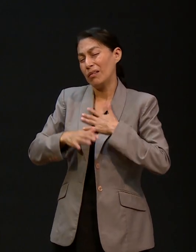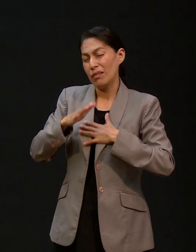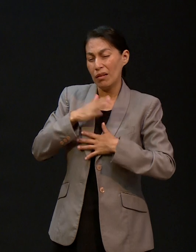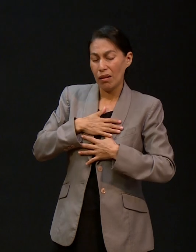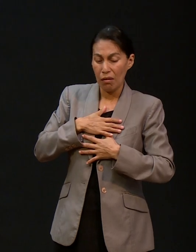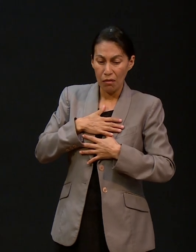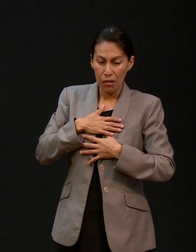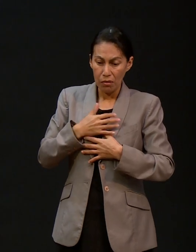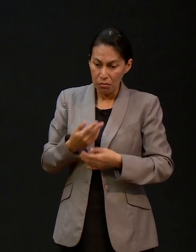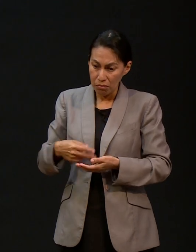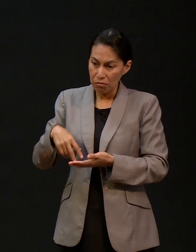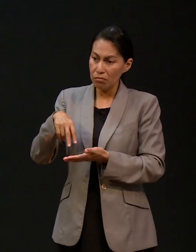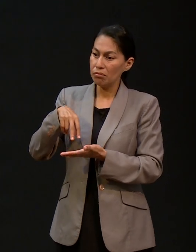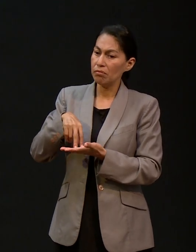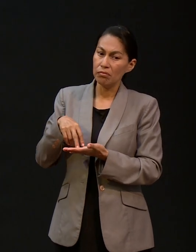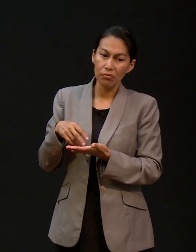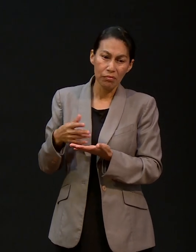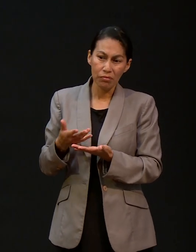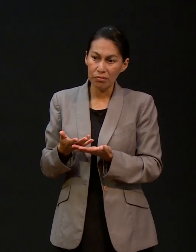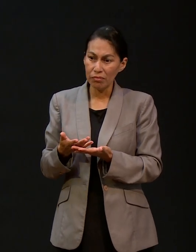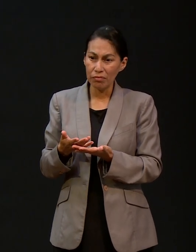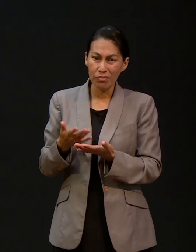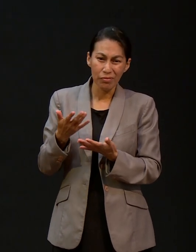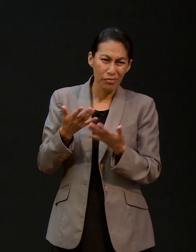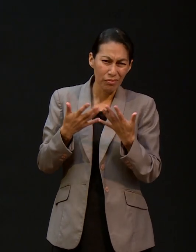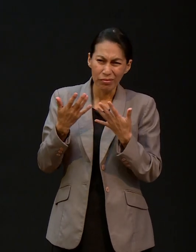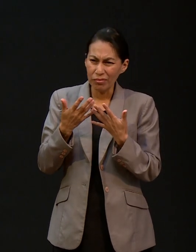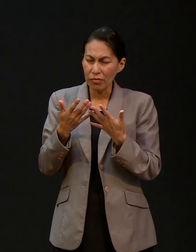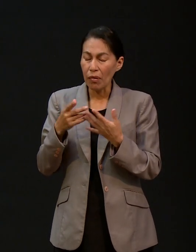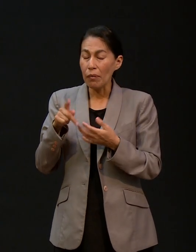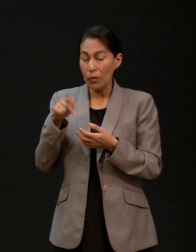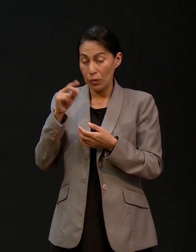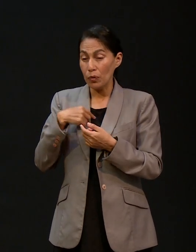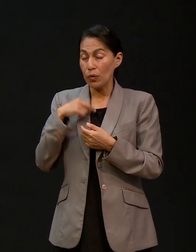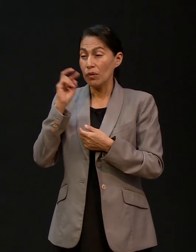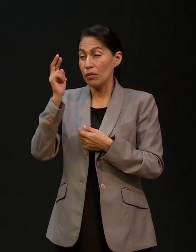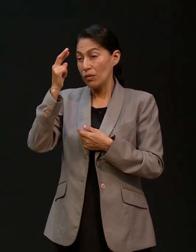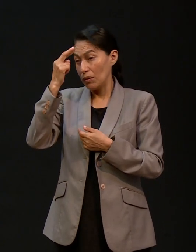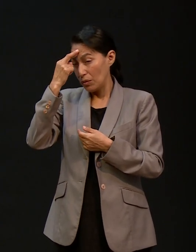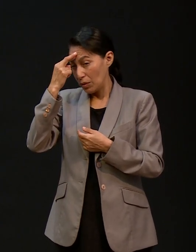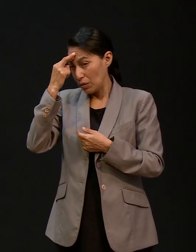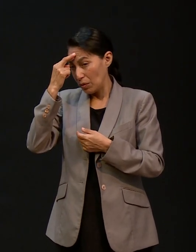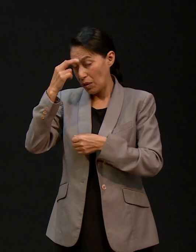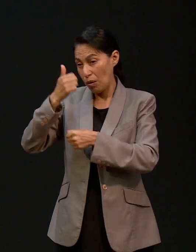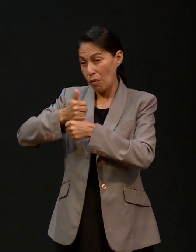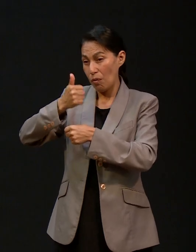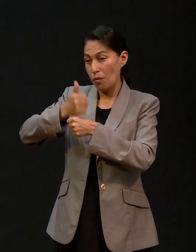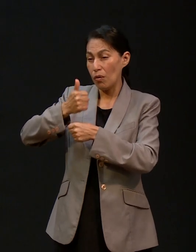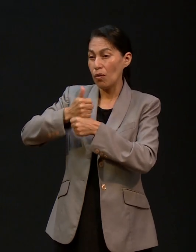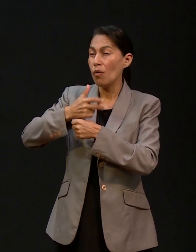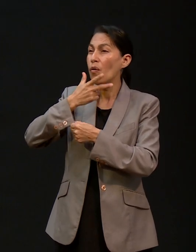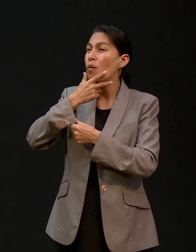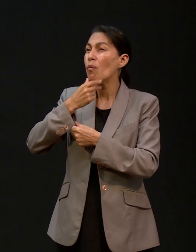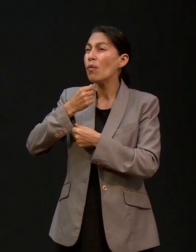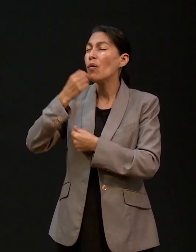enderezaba y no había algo más que hacer. Pero esa imagen de mi abuelo orando quedó